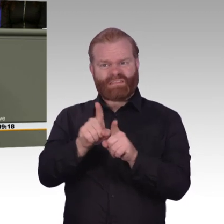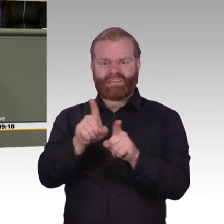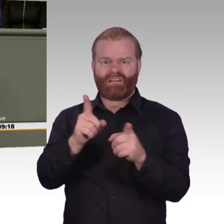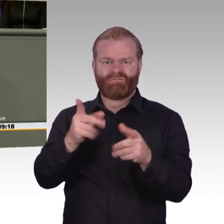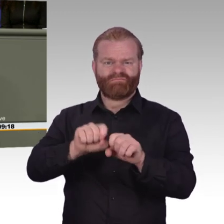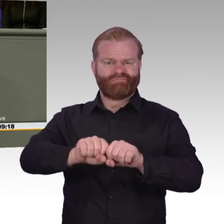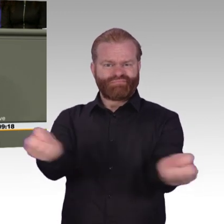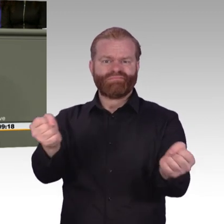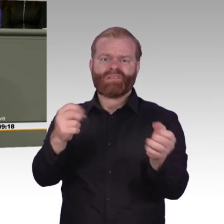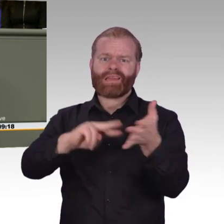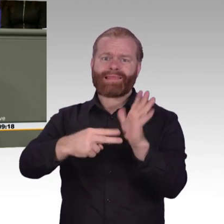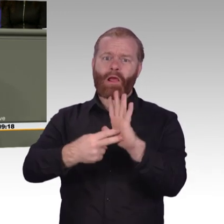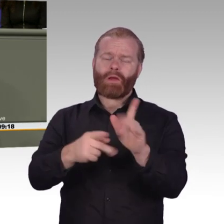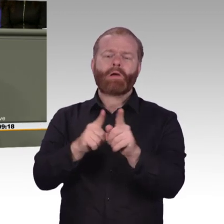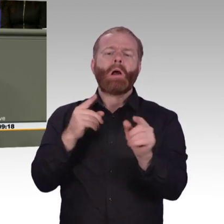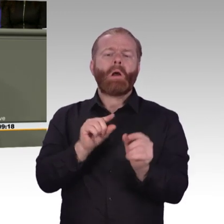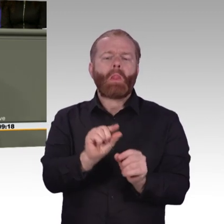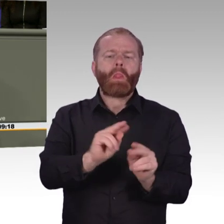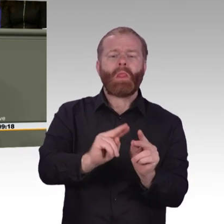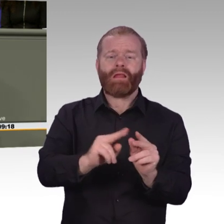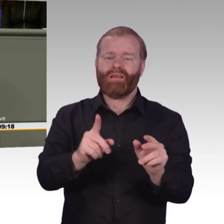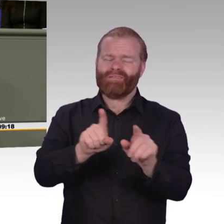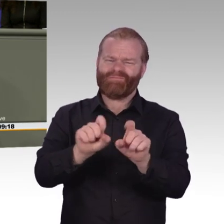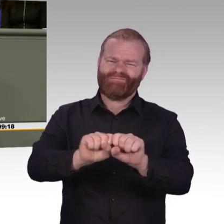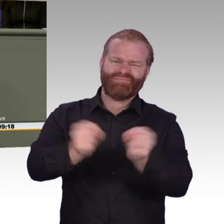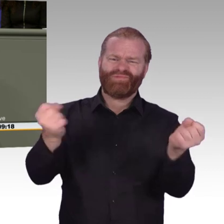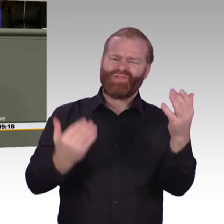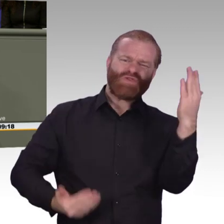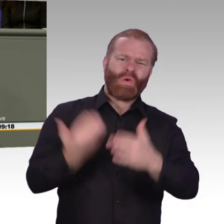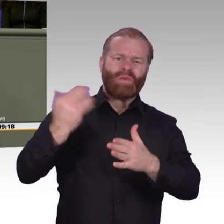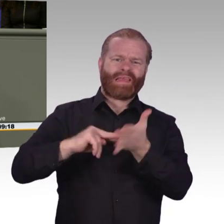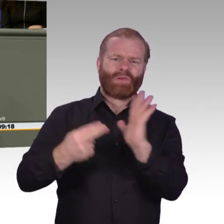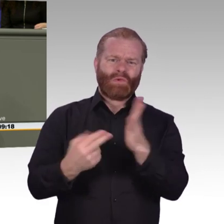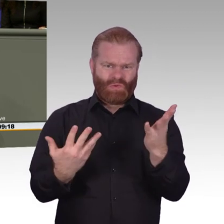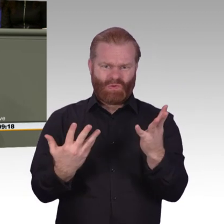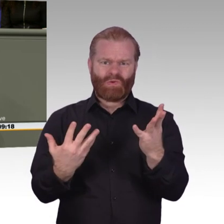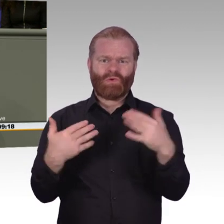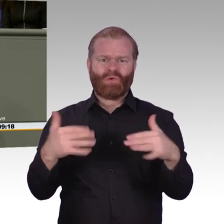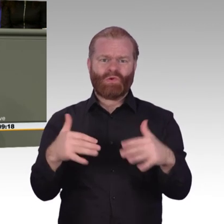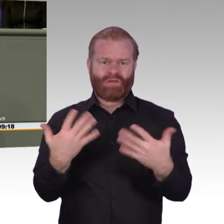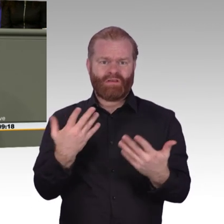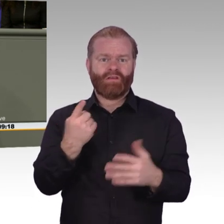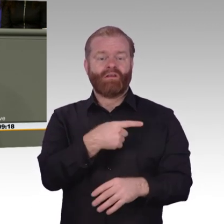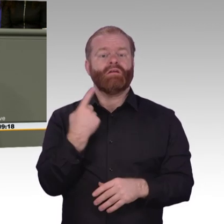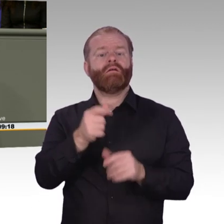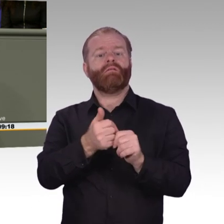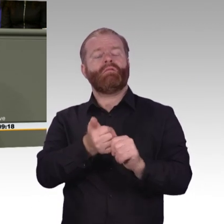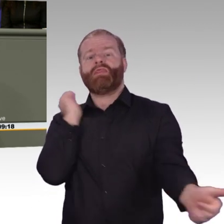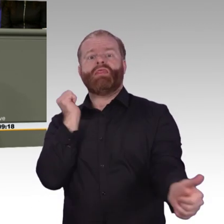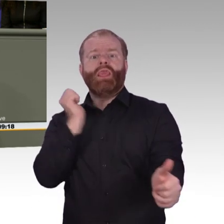den in der KI-Strategie vorgesehenen zwölf KI-Zentre, den hundert zusätzlichen Professuren und einem deutsch-französischen KI-Cluster tun